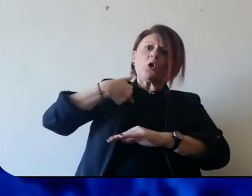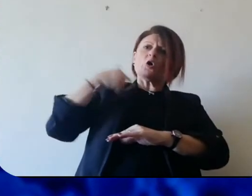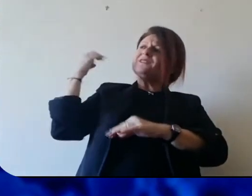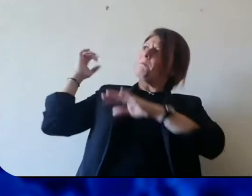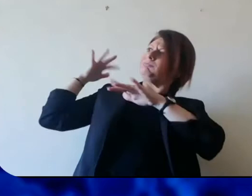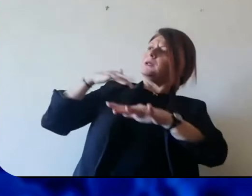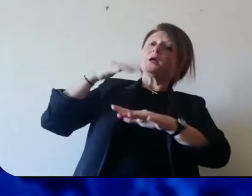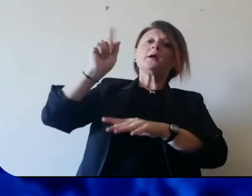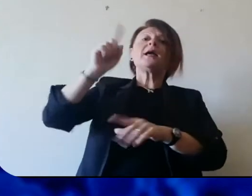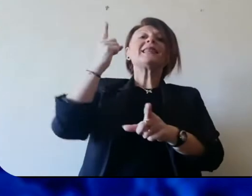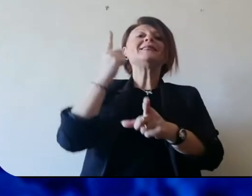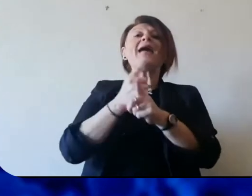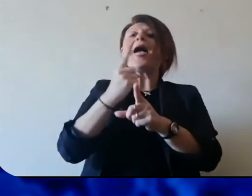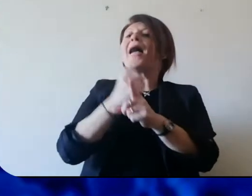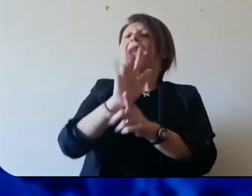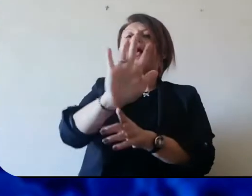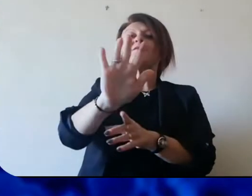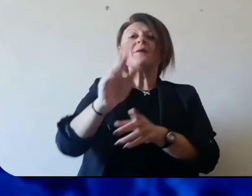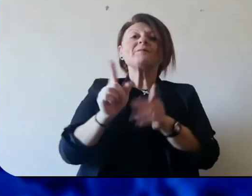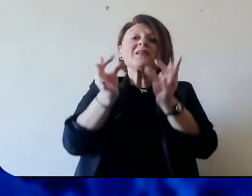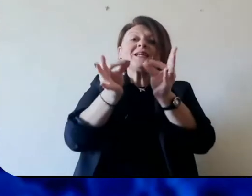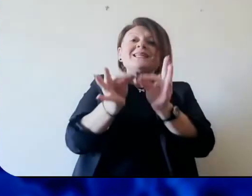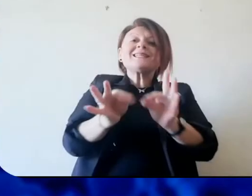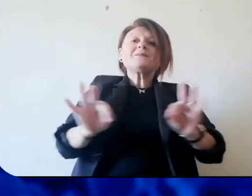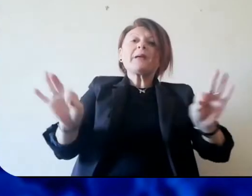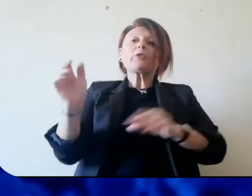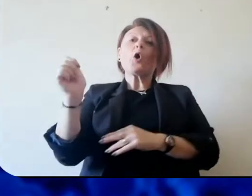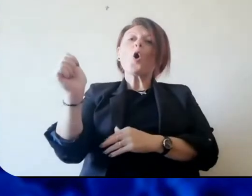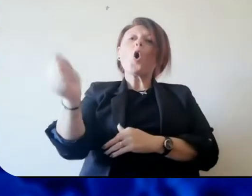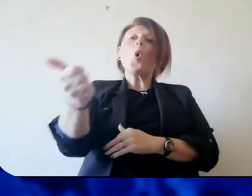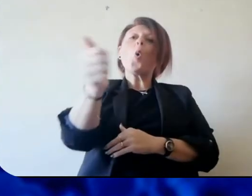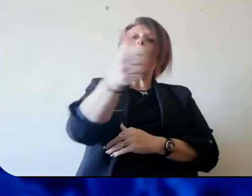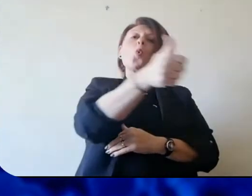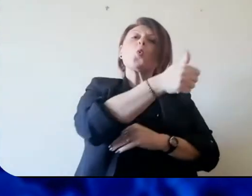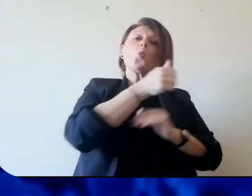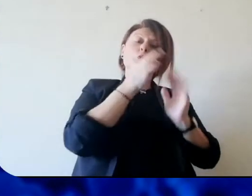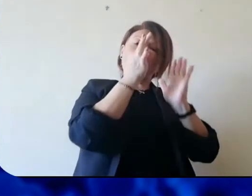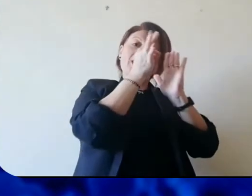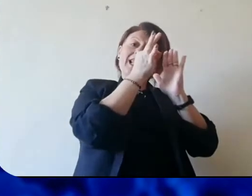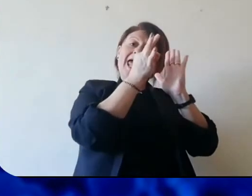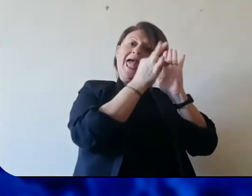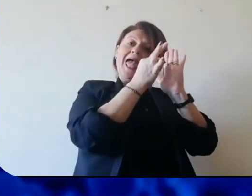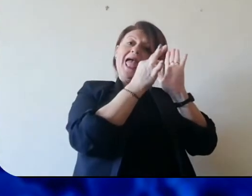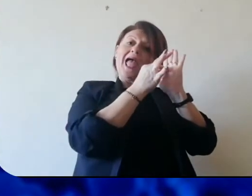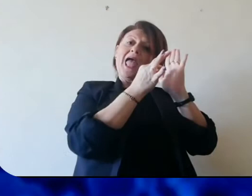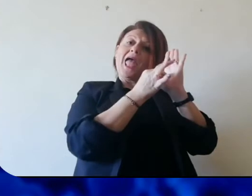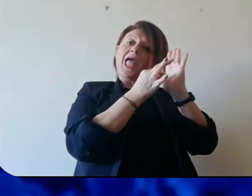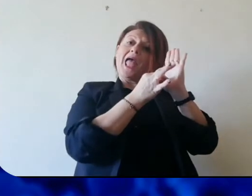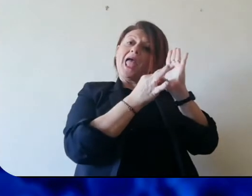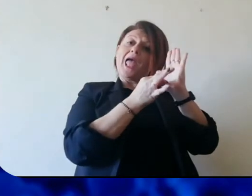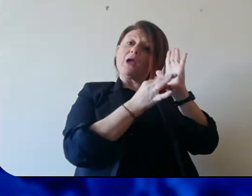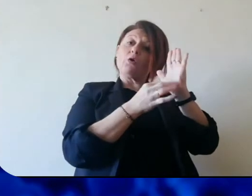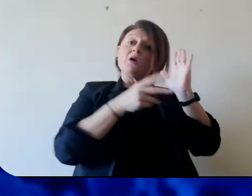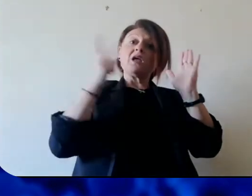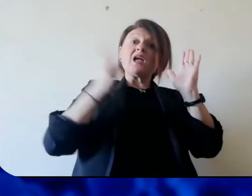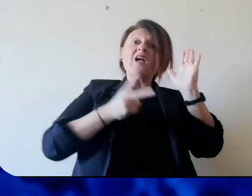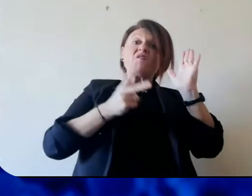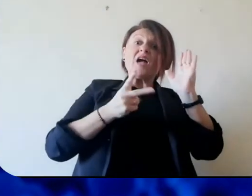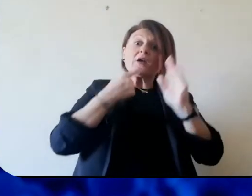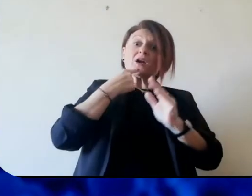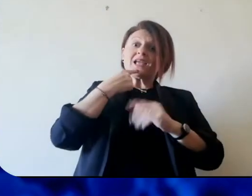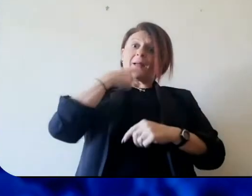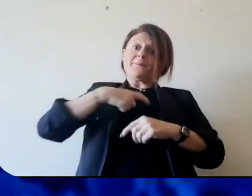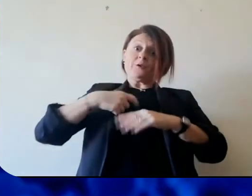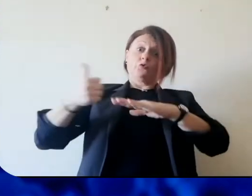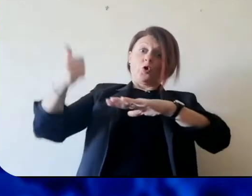oggi non rispettare le consegne e le regole che sono state impartite da persone che